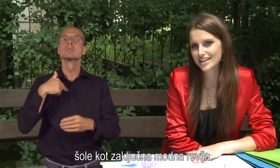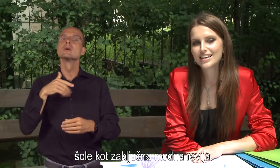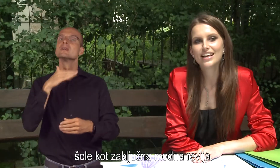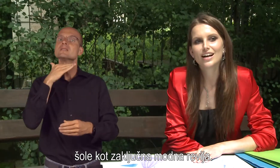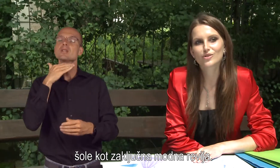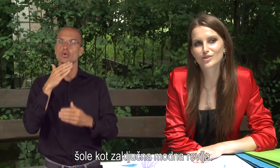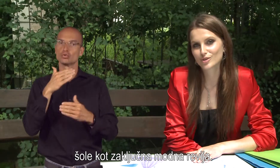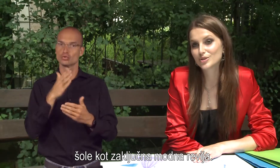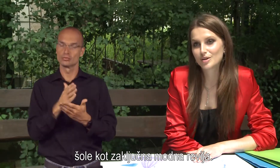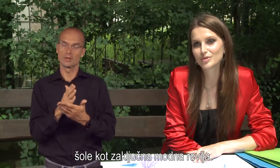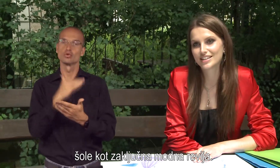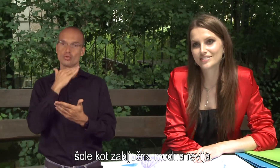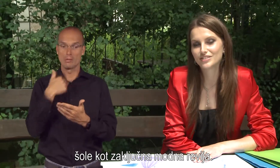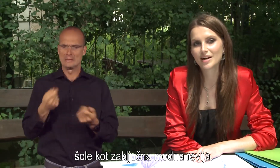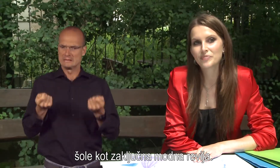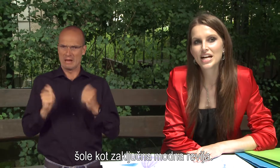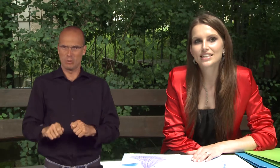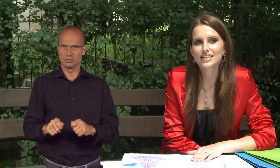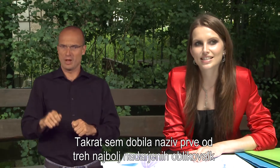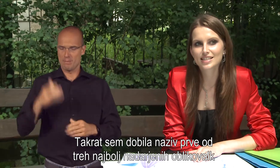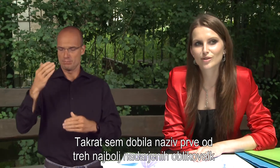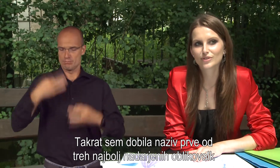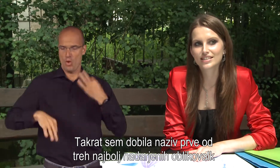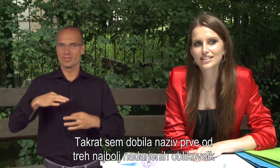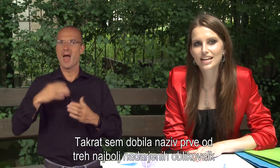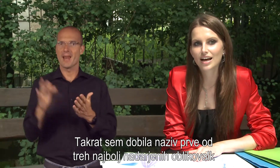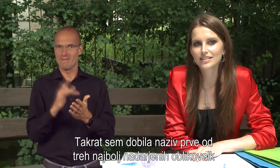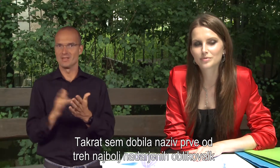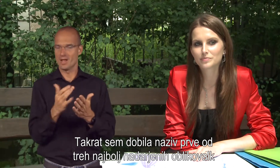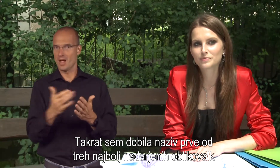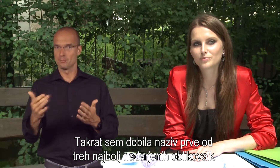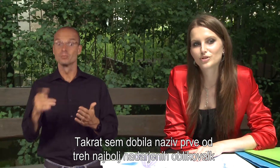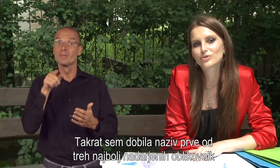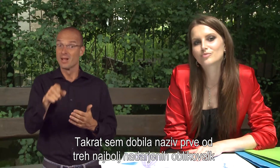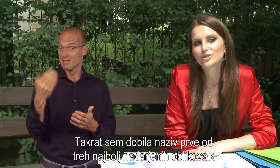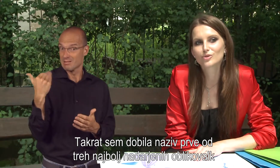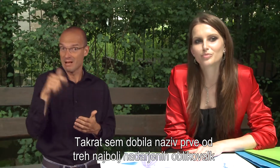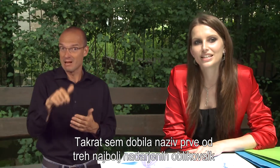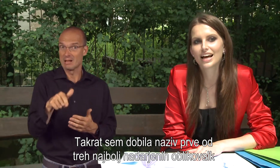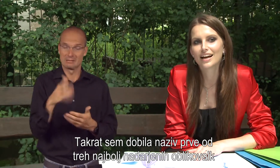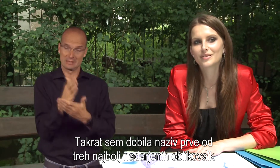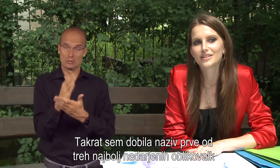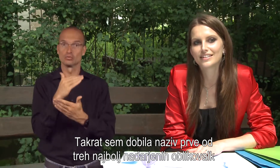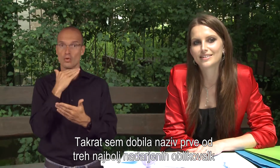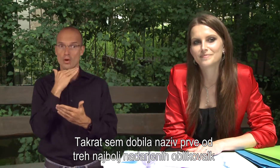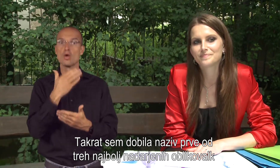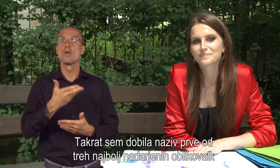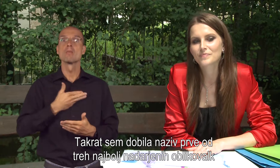šole kot zaključna modna revija. Takrat sem se vrstila, sem dobila